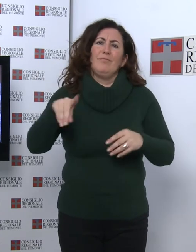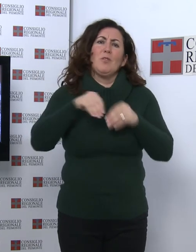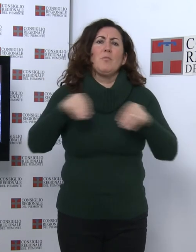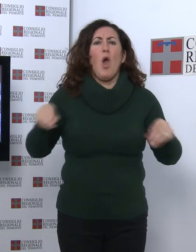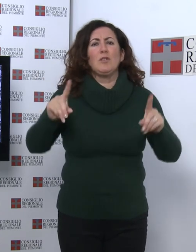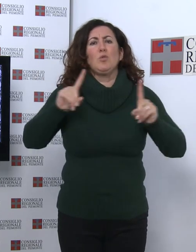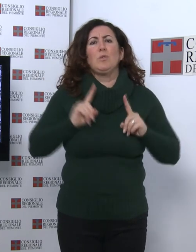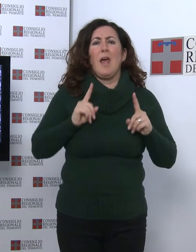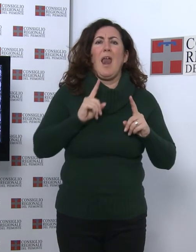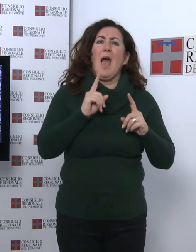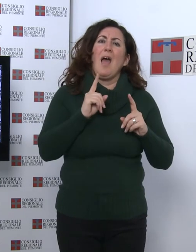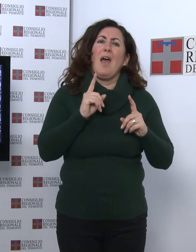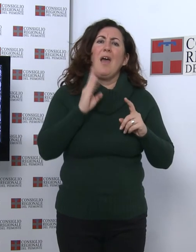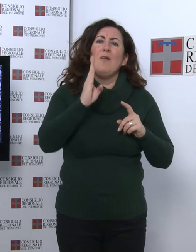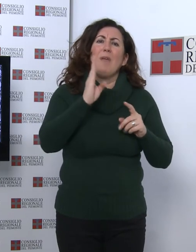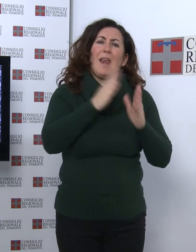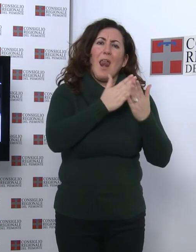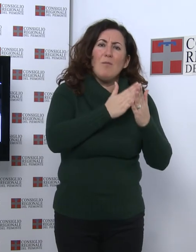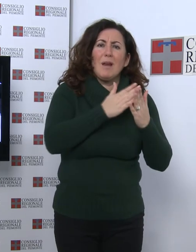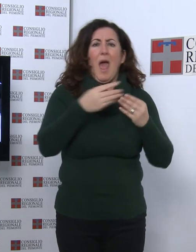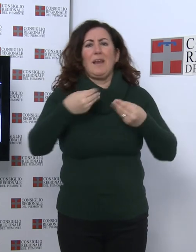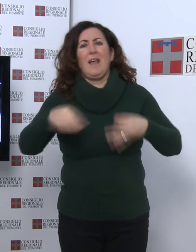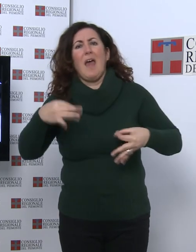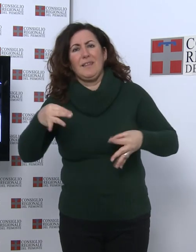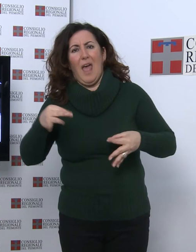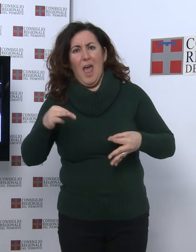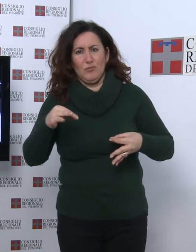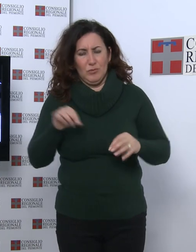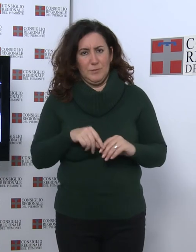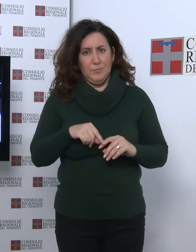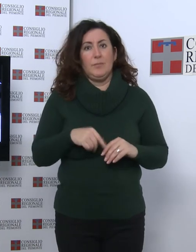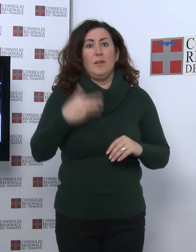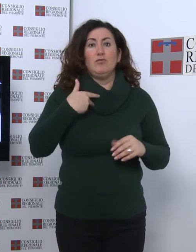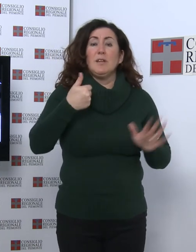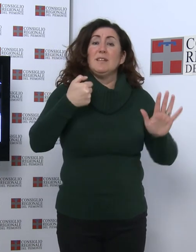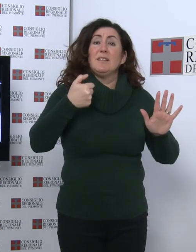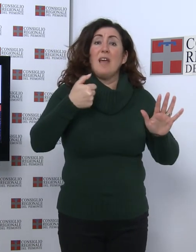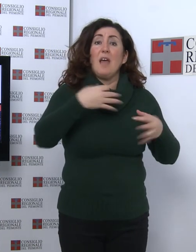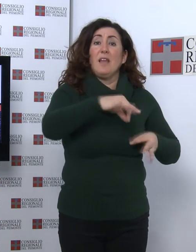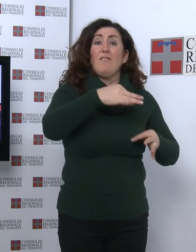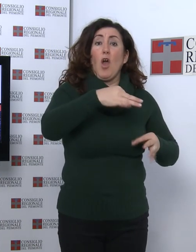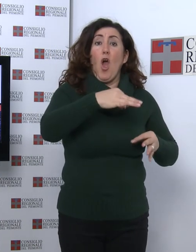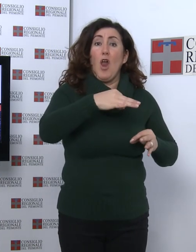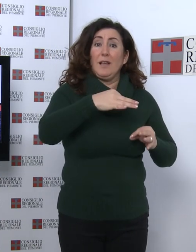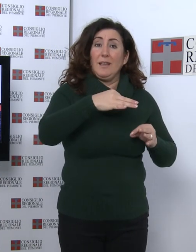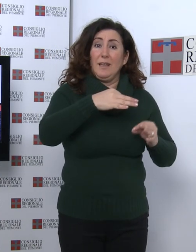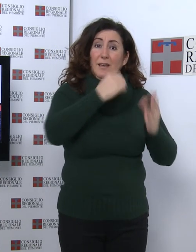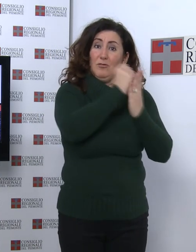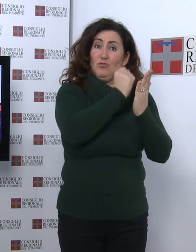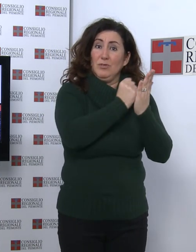sostenuta anche dal Consiglio regionale del Piemonte In esposizione 60 fogli incisi di Dürer, Leida e Rembrandt che raccontano in immagini